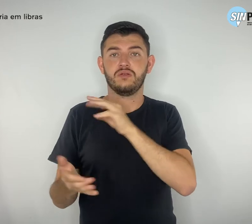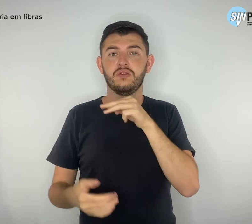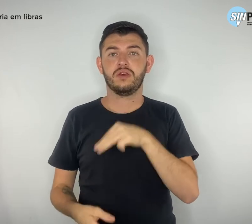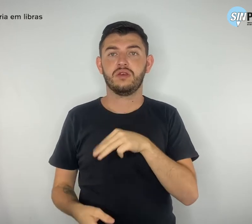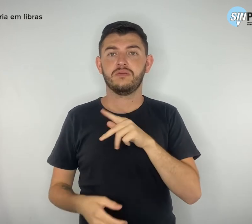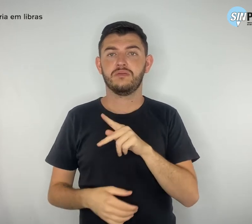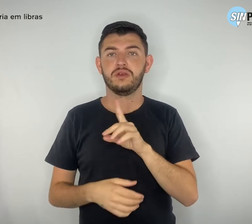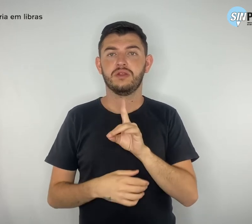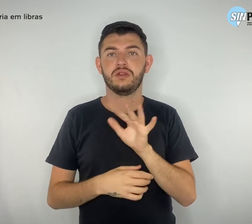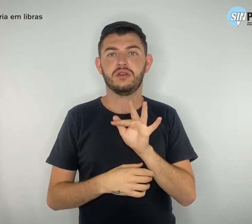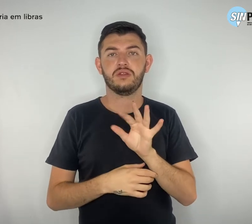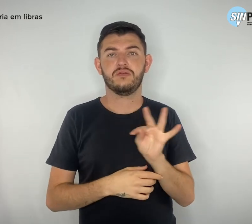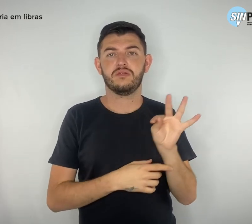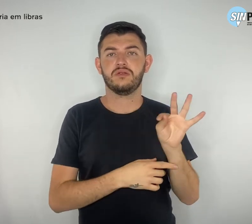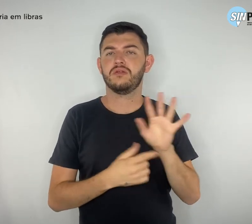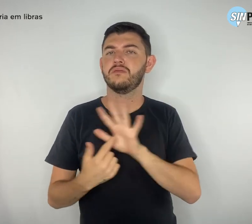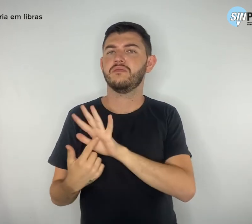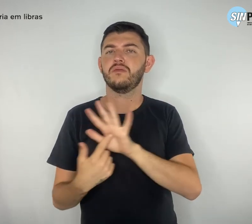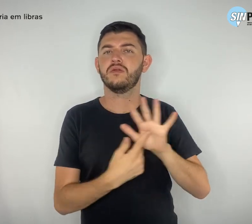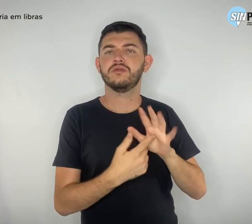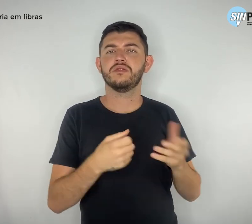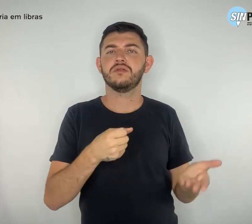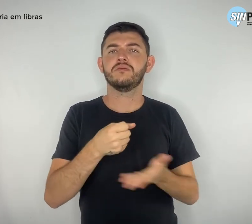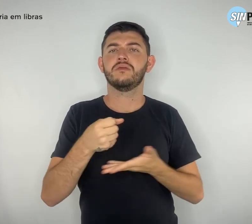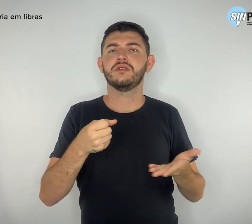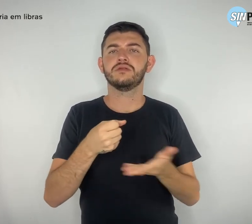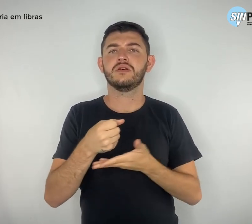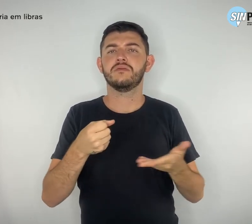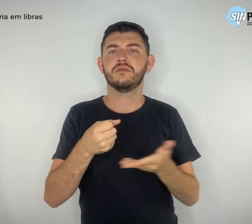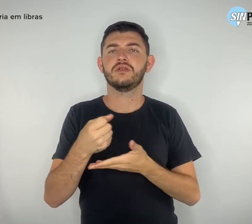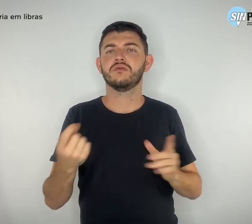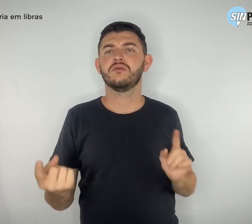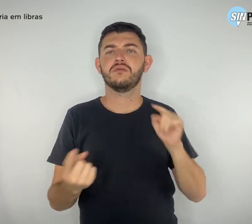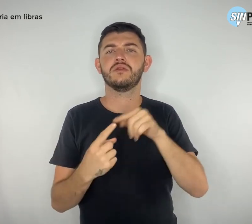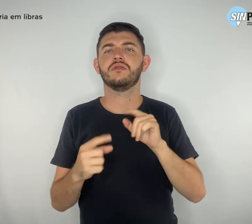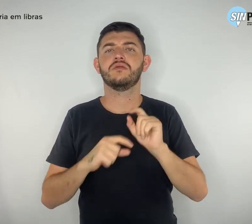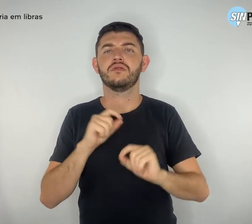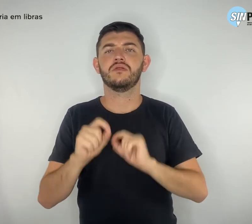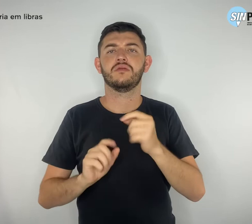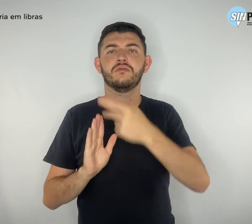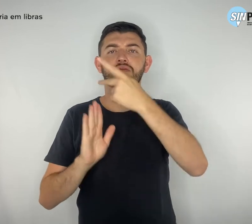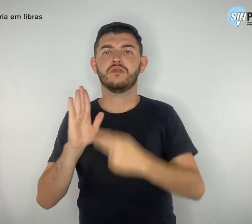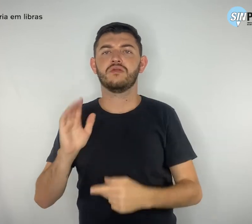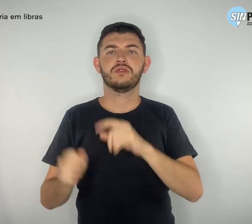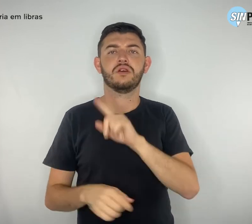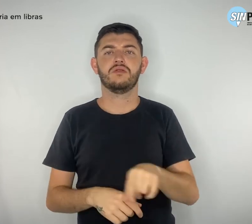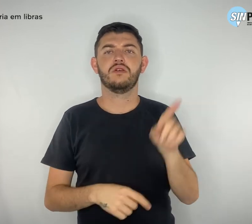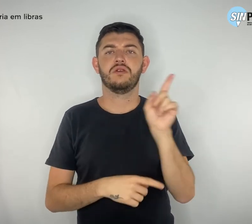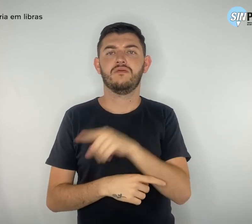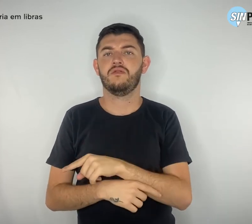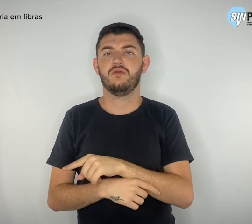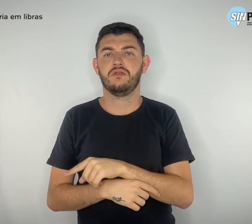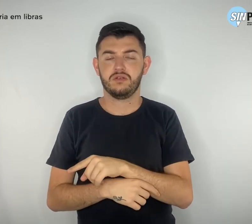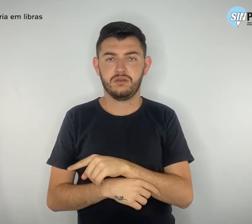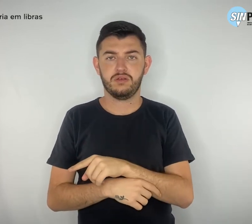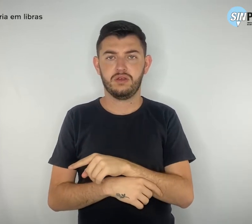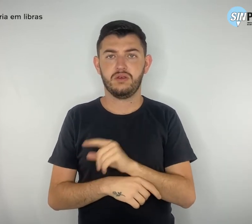um dos embasamentos para revogar a legalidade do projeto de militarização os direitos